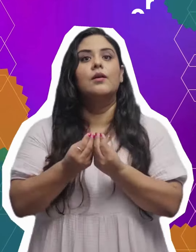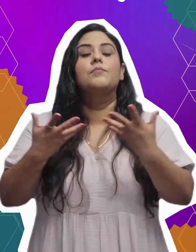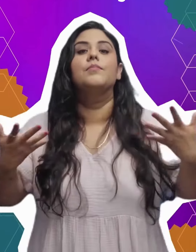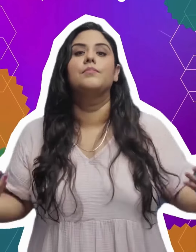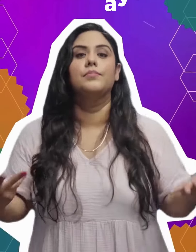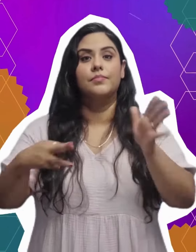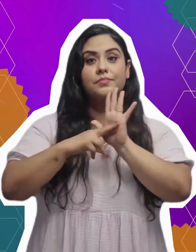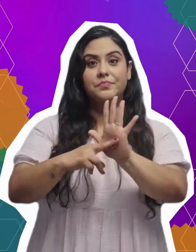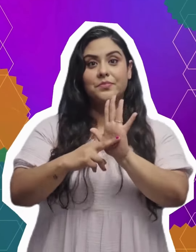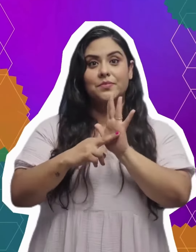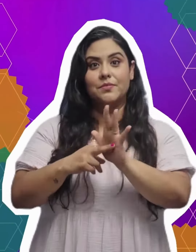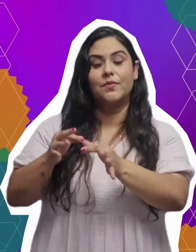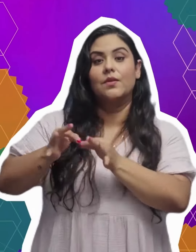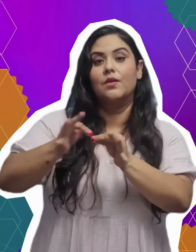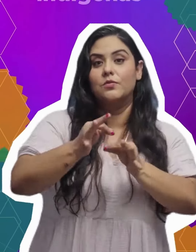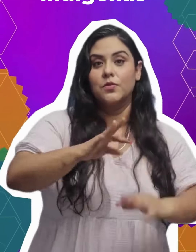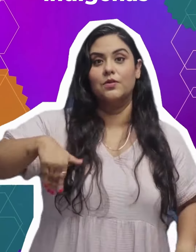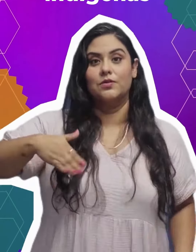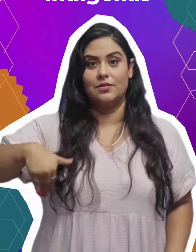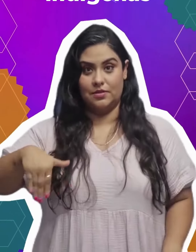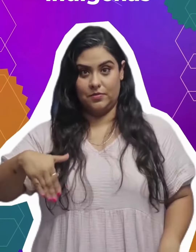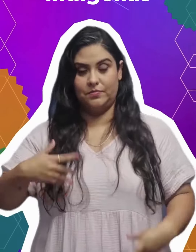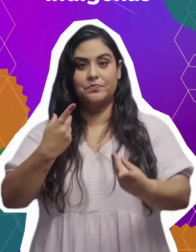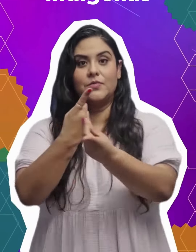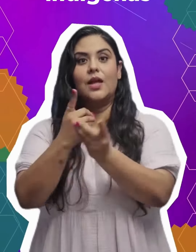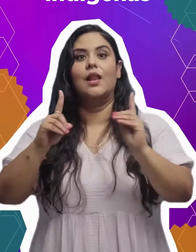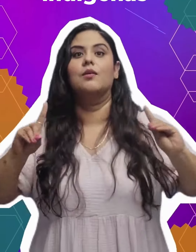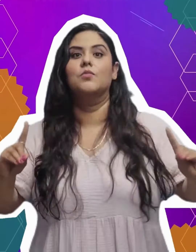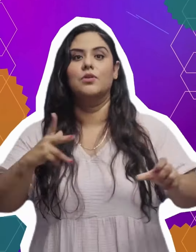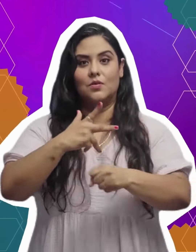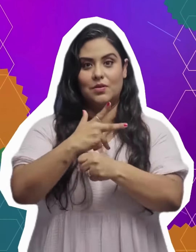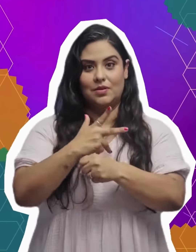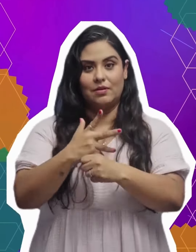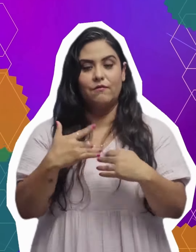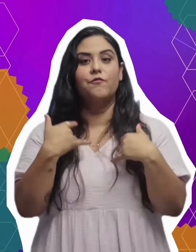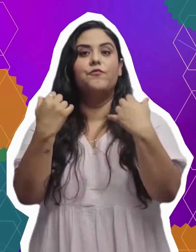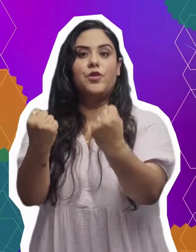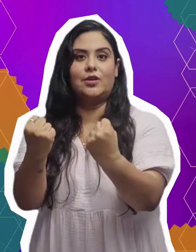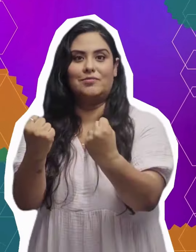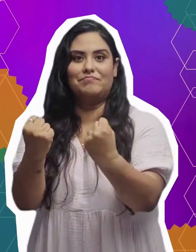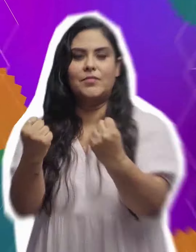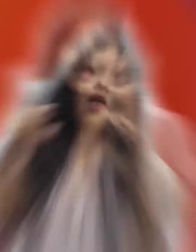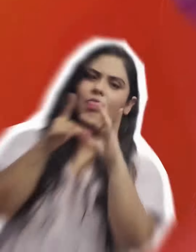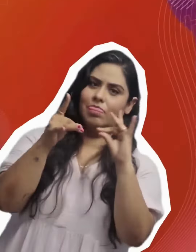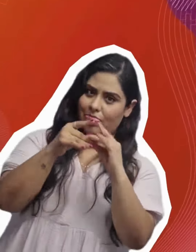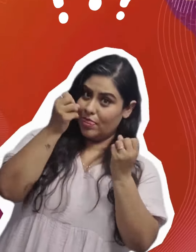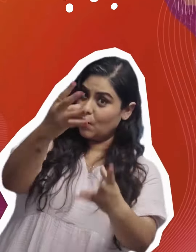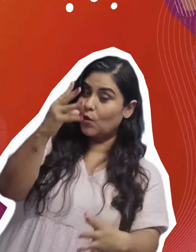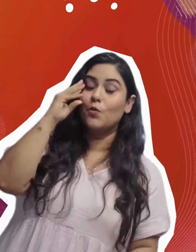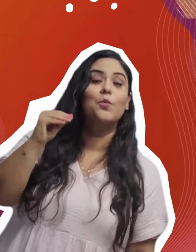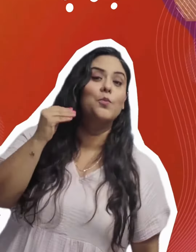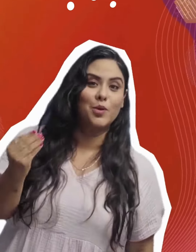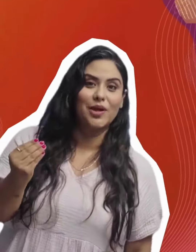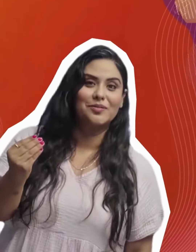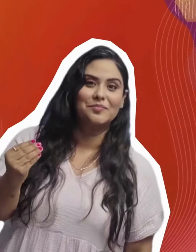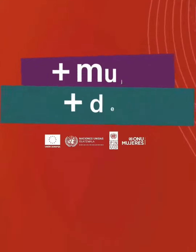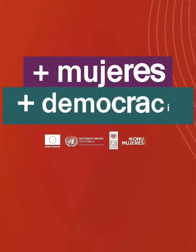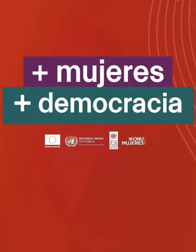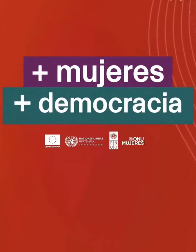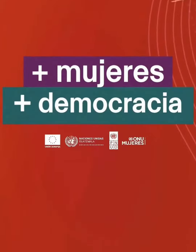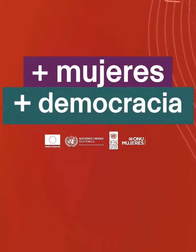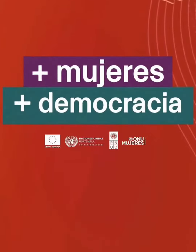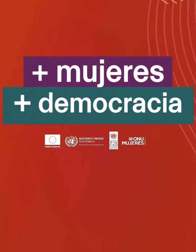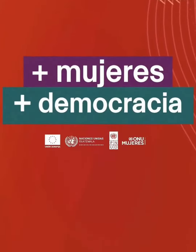A mayor representación de los pueblos indígenas, la democracia guatemalteca se fortalece. Te cuento por qué.